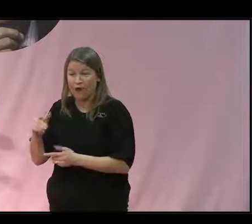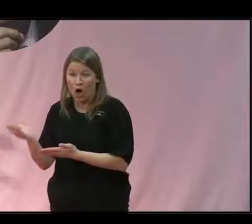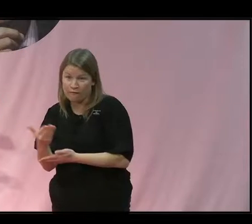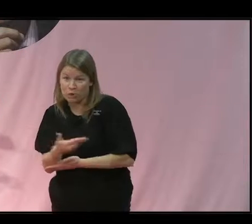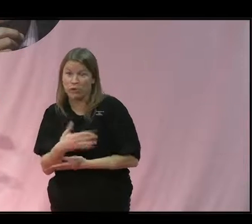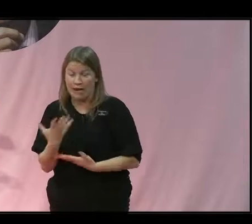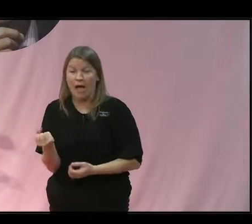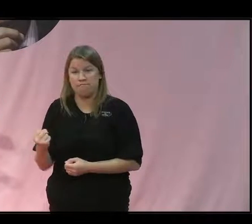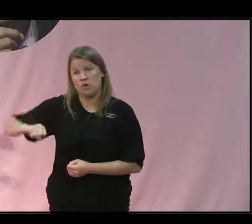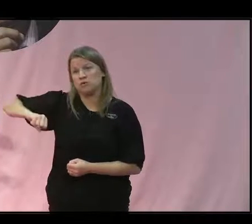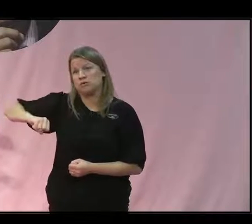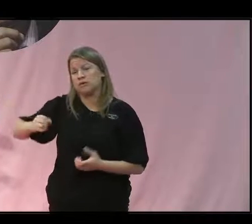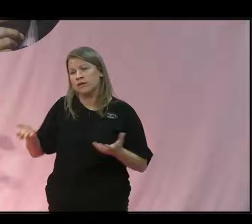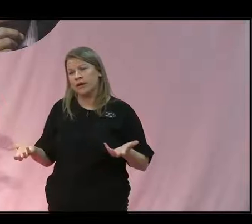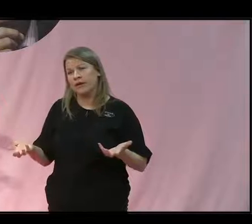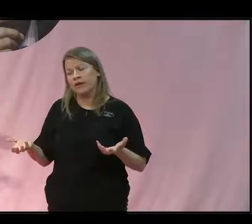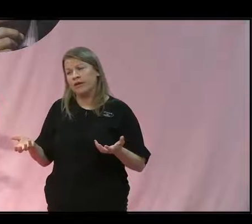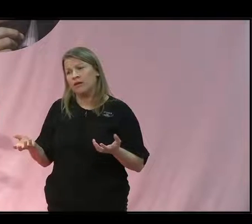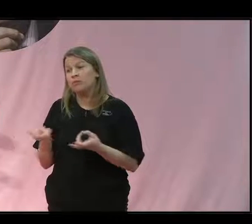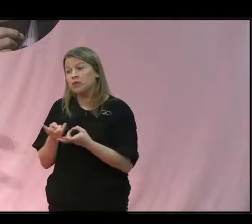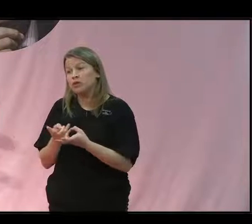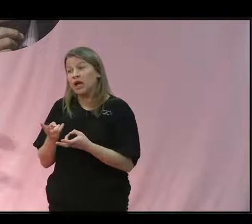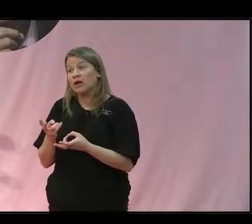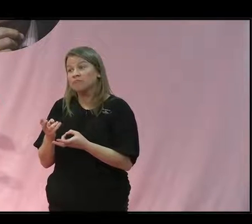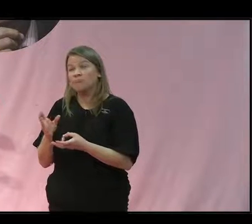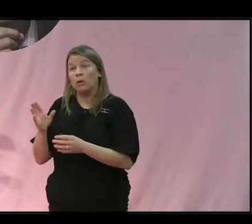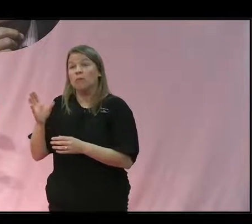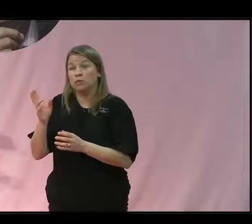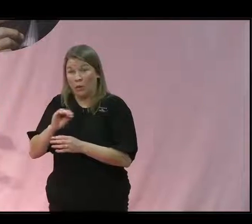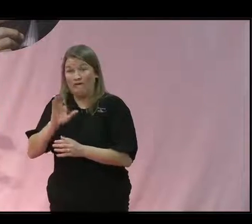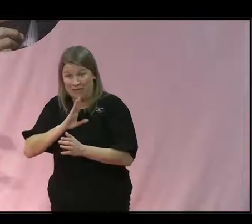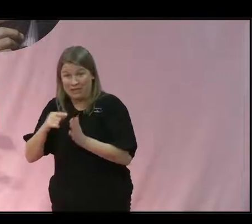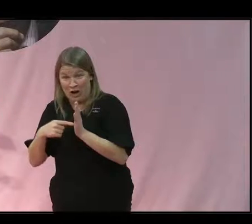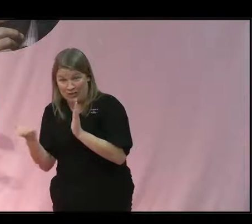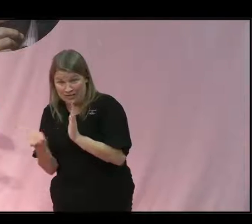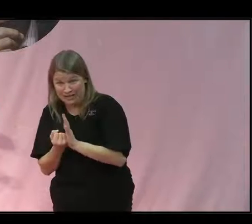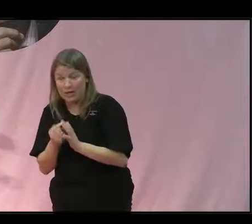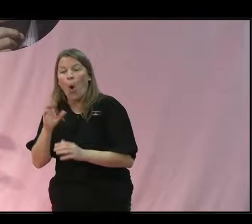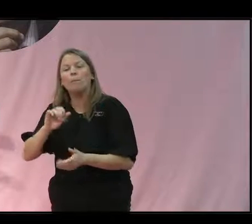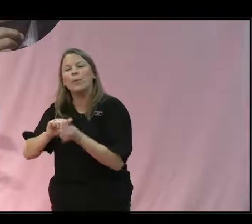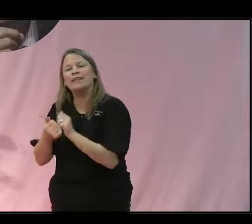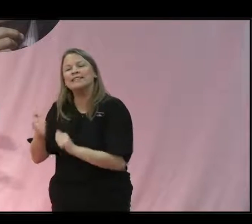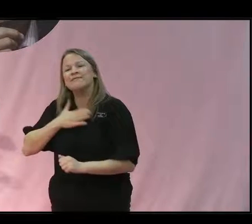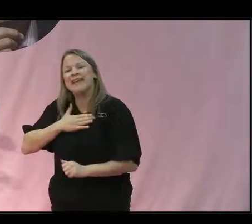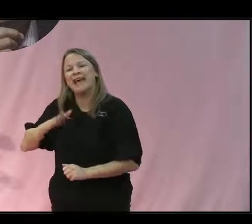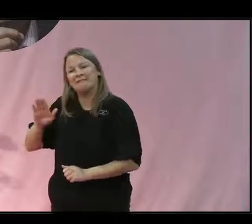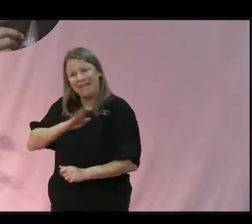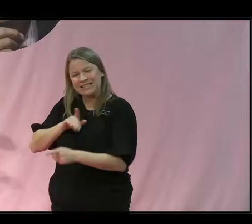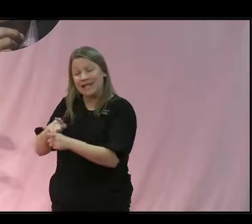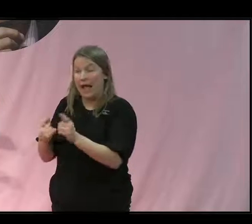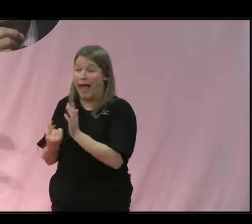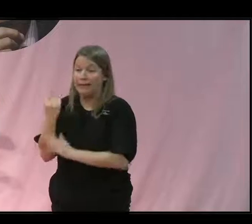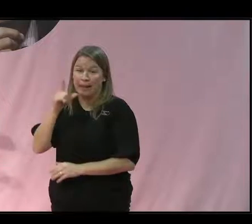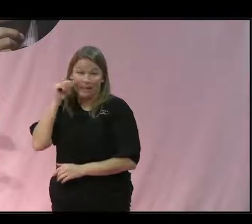illegal så betyder ju det att det finns lagstiftning som man kan tillämpa. Om den politiska viljan finns, det var det som hände i